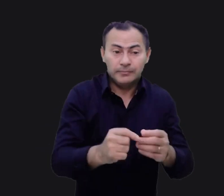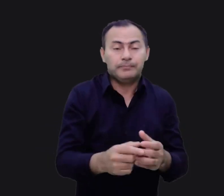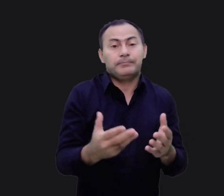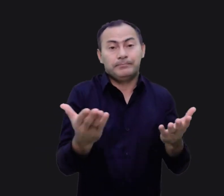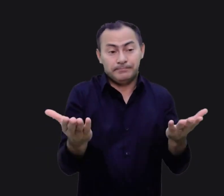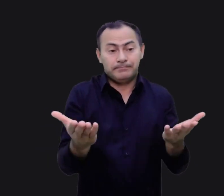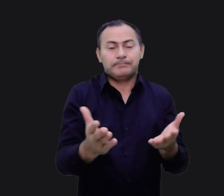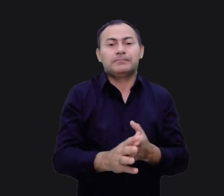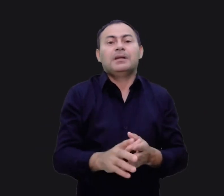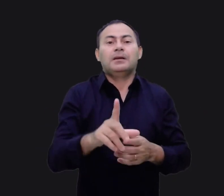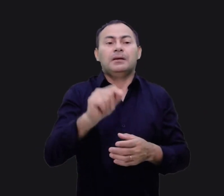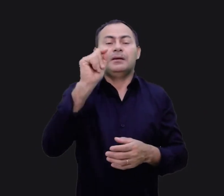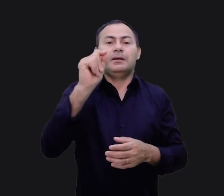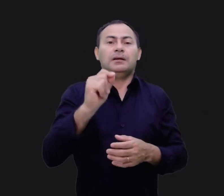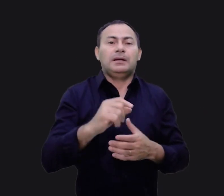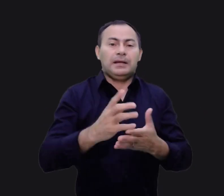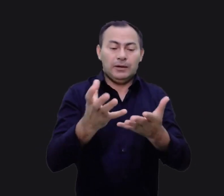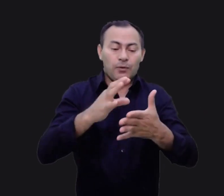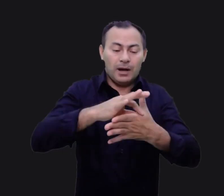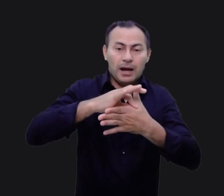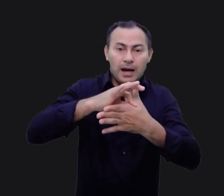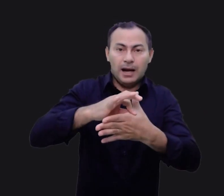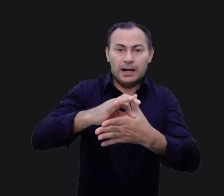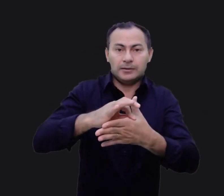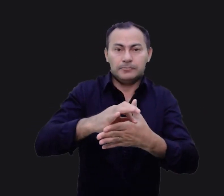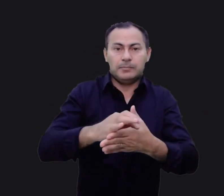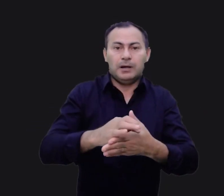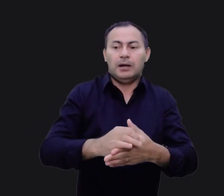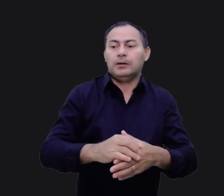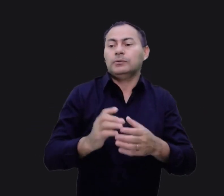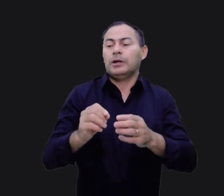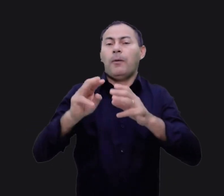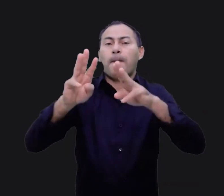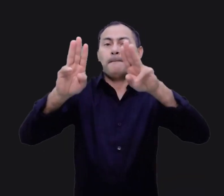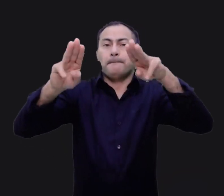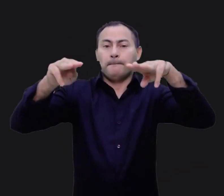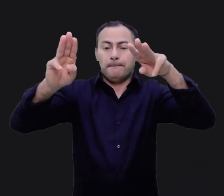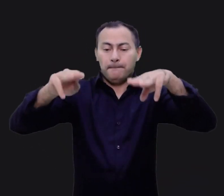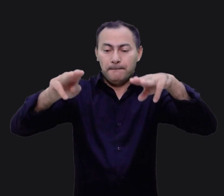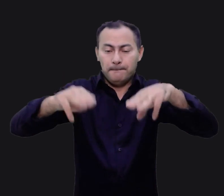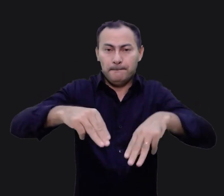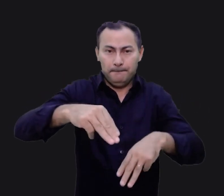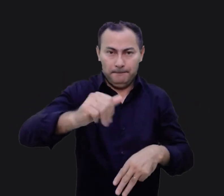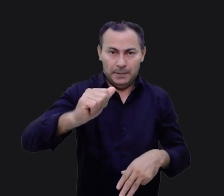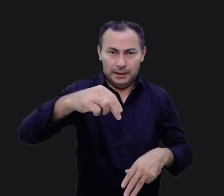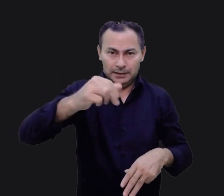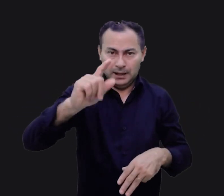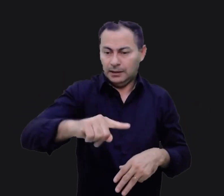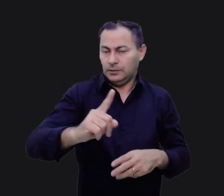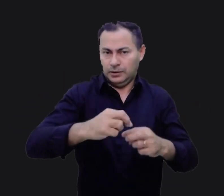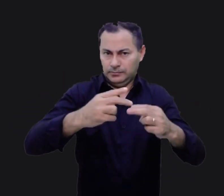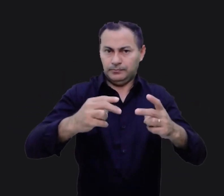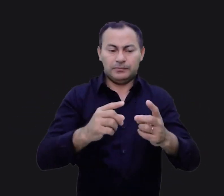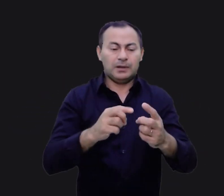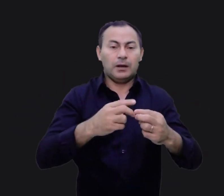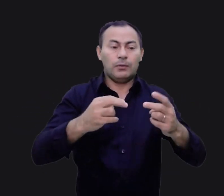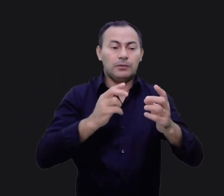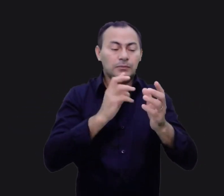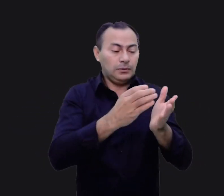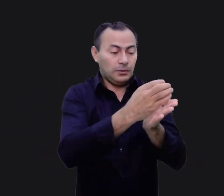é que eles preferiram carne ao maná. Esse não é o ponto. A questão está relatada